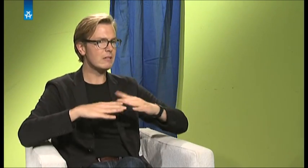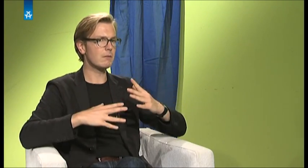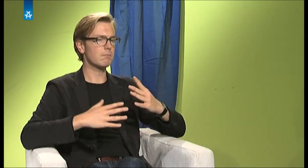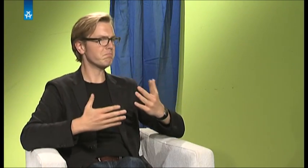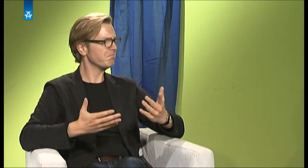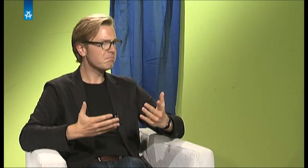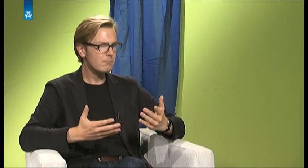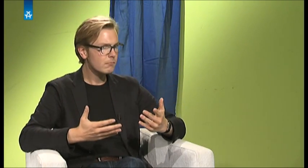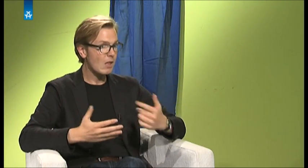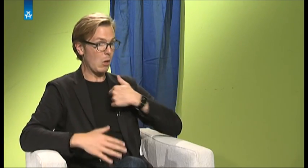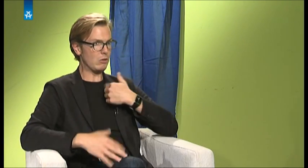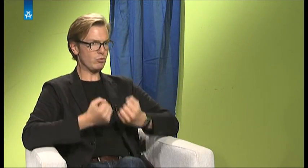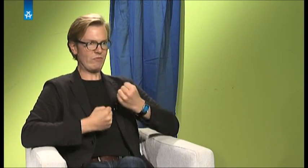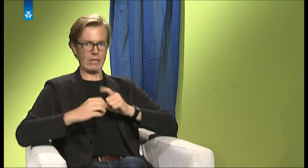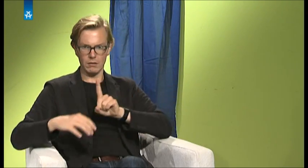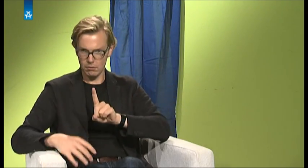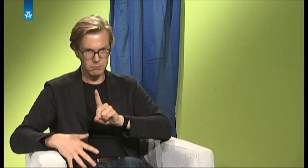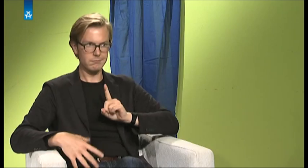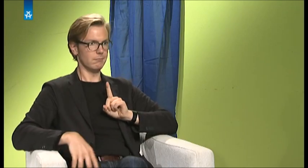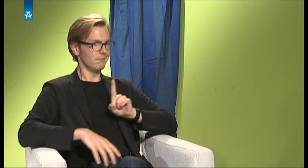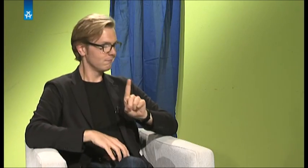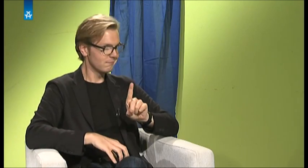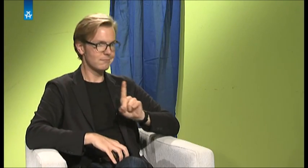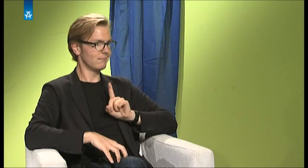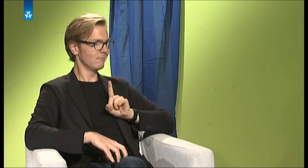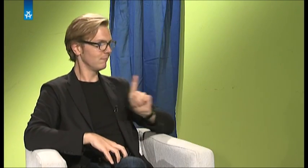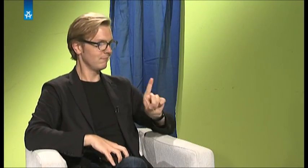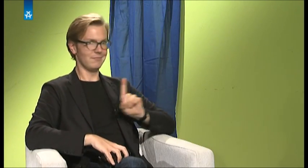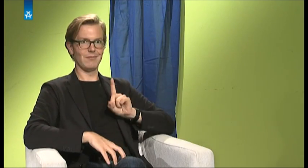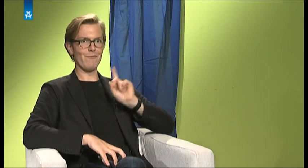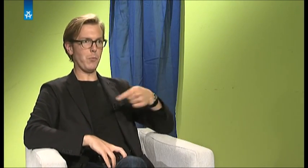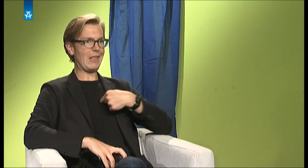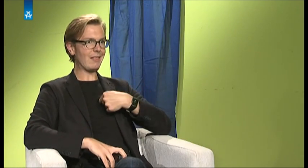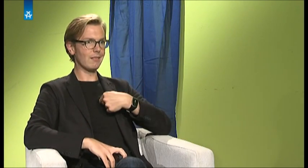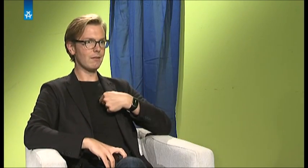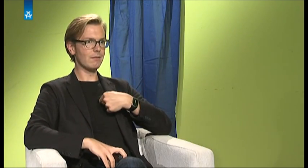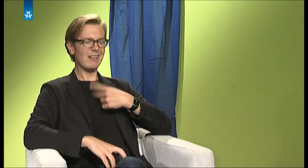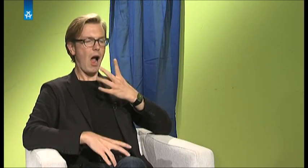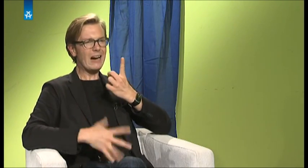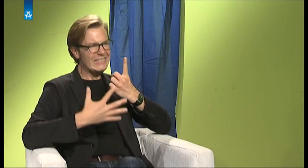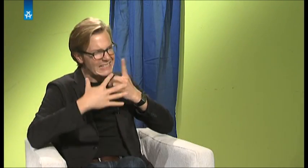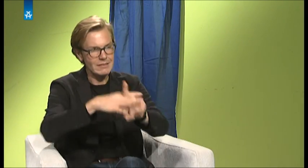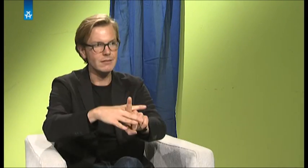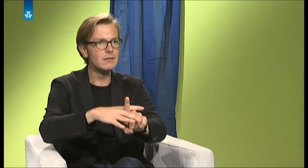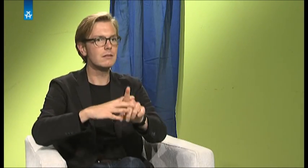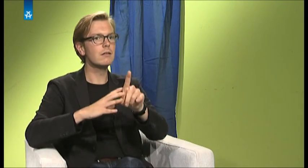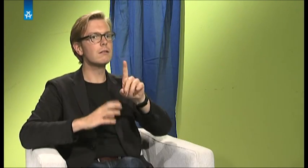nicht. Für mich war das auch ein bisschen schwierig, weil ich nicht wusste, wo ich mich anschließen soll. Ich habe dann bei den hörenden Gebärdensprachstudenten,